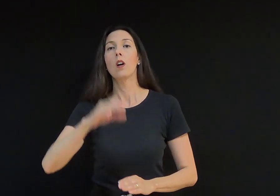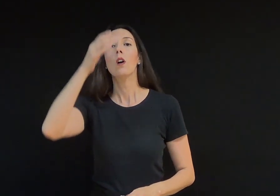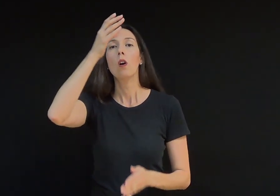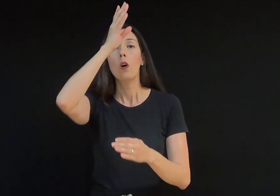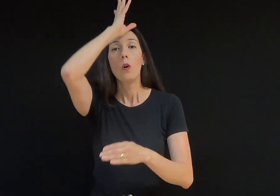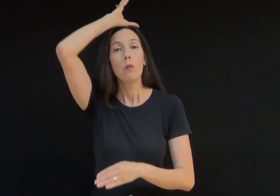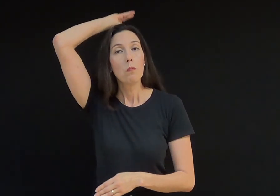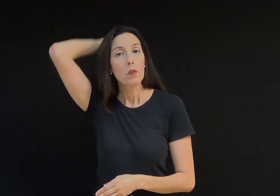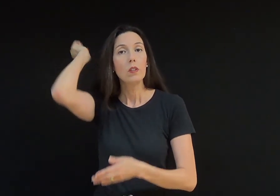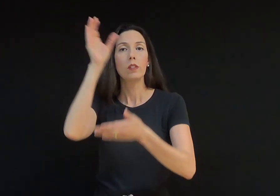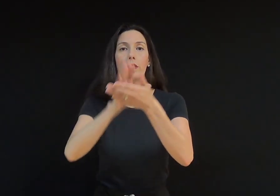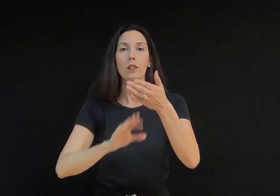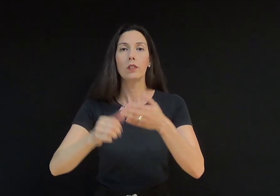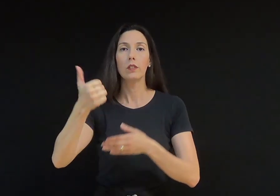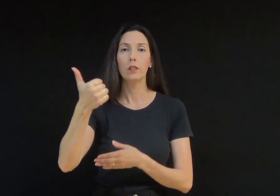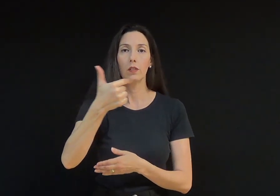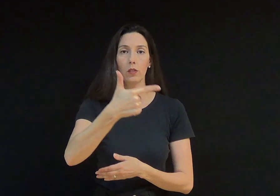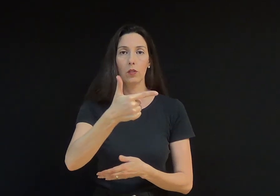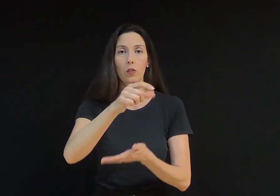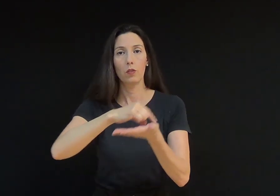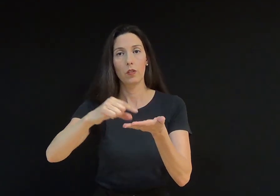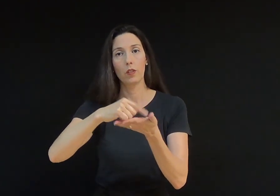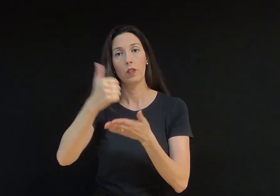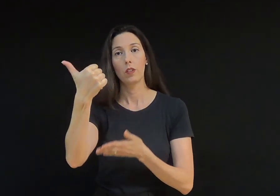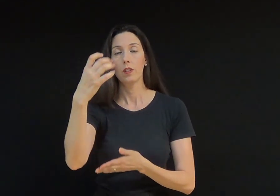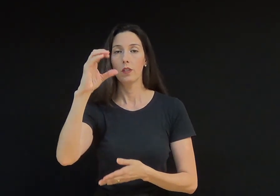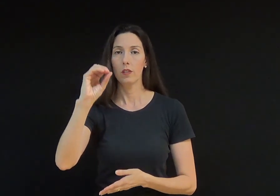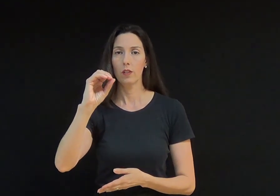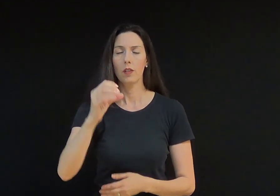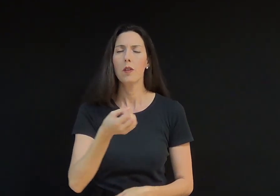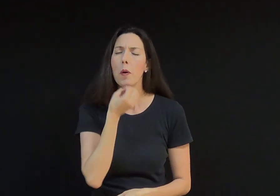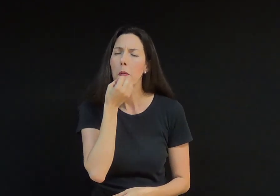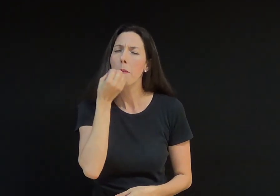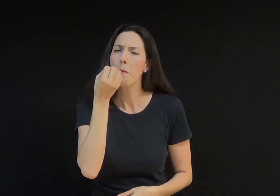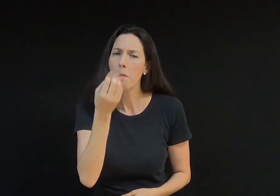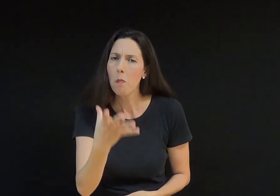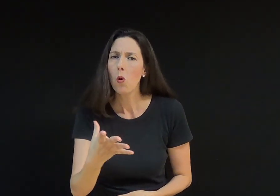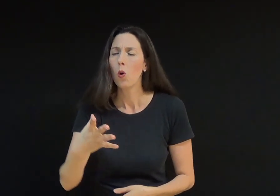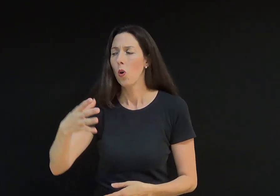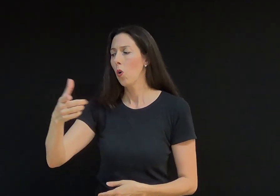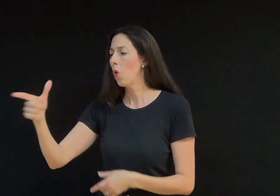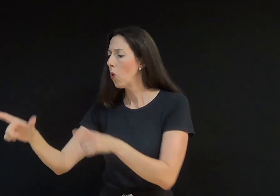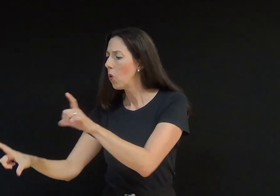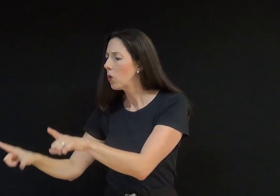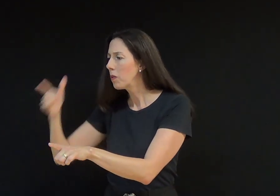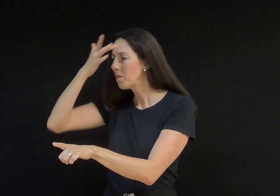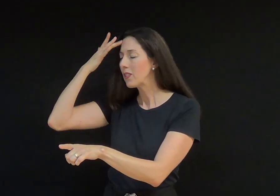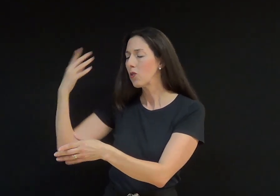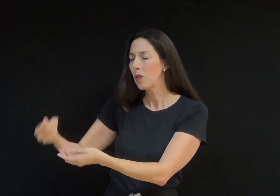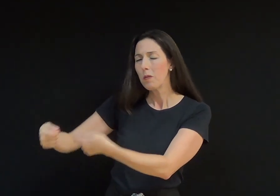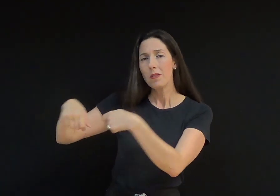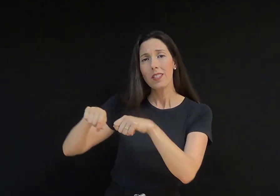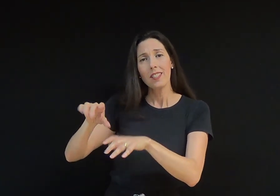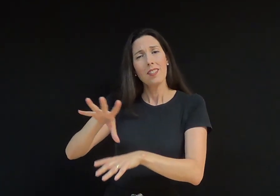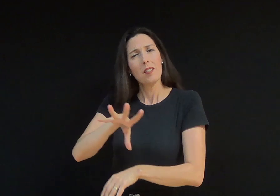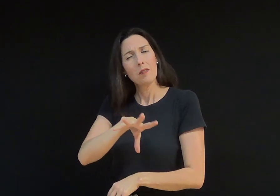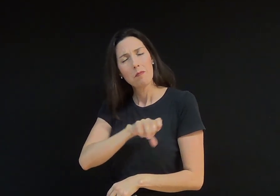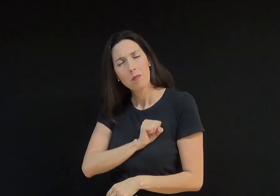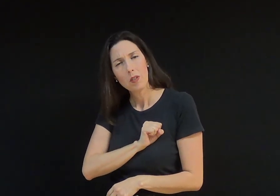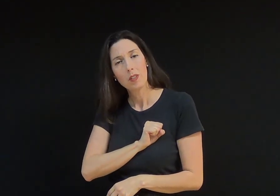Romanos 12, 10 Como é gostoso ser amado, lembrado e acolhido por alguém. Esse texto